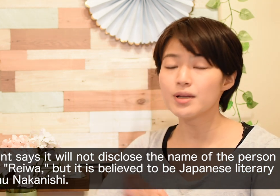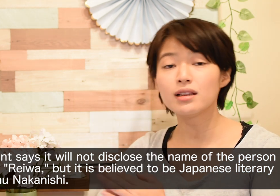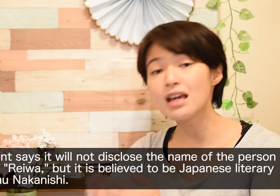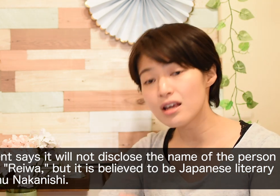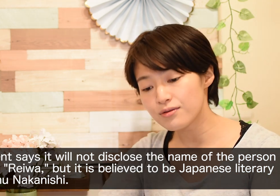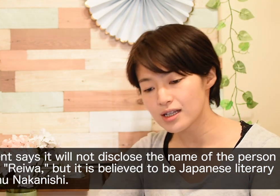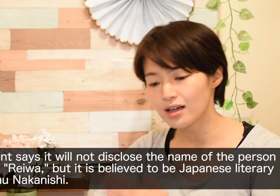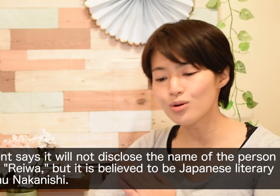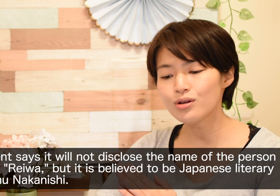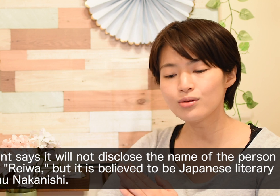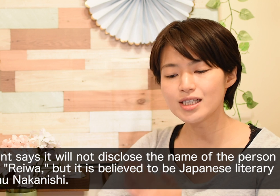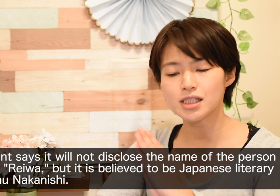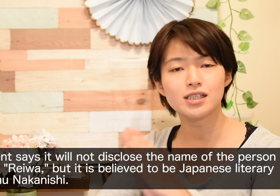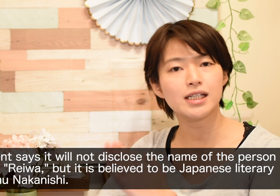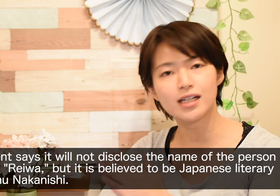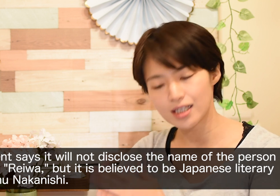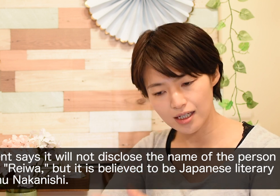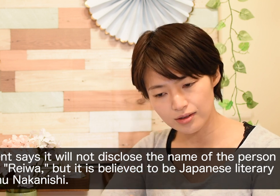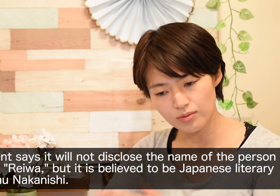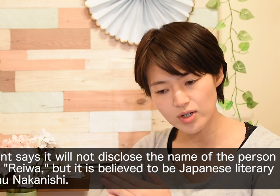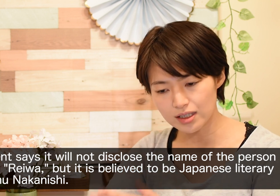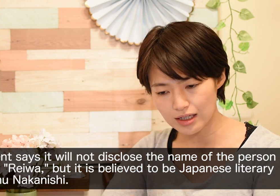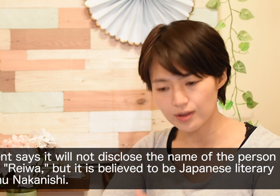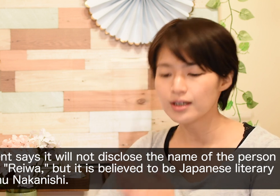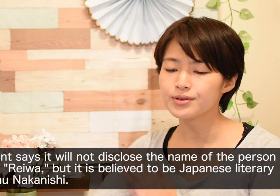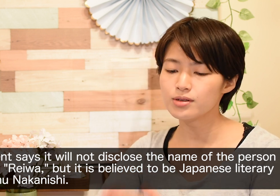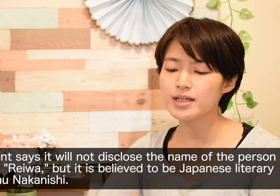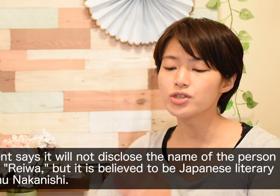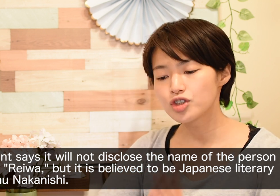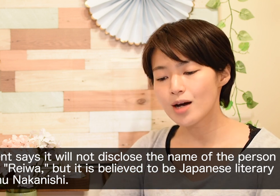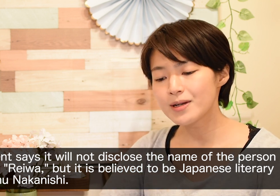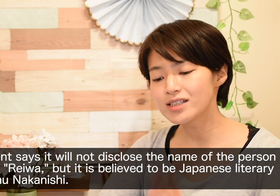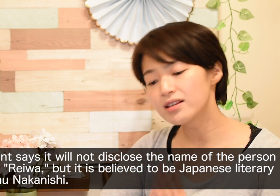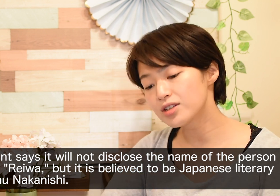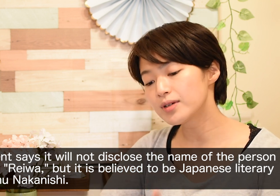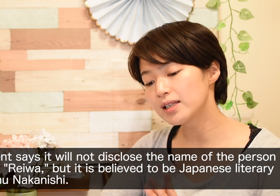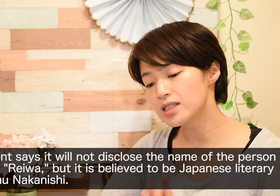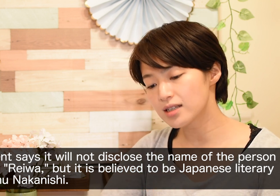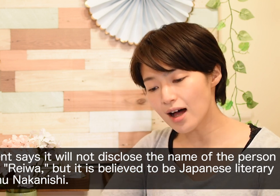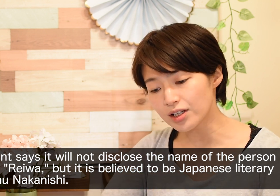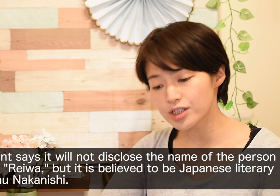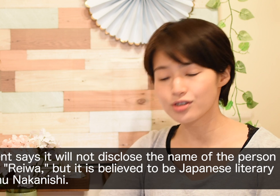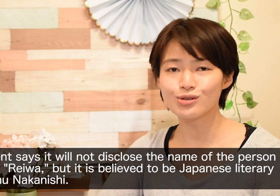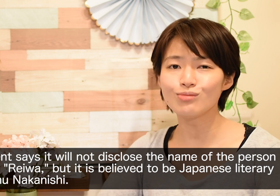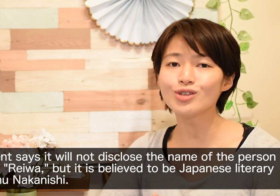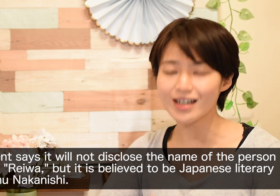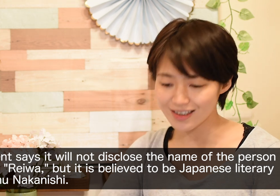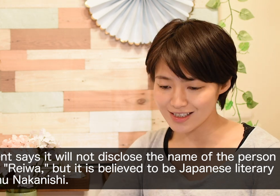believedこういうふうに信じられている、思われているto be Japanese literary scholarすすむなかに